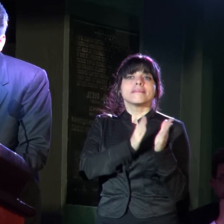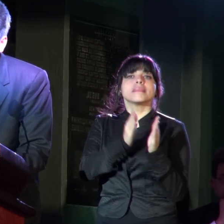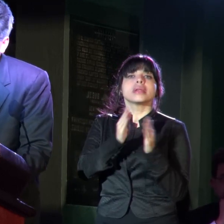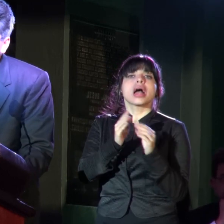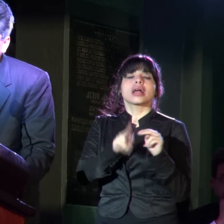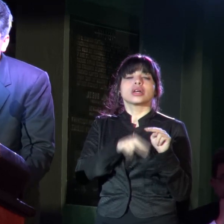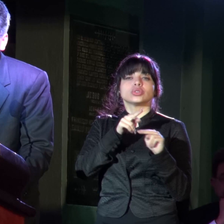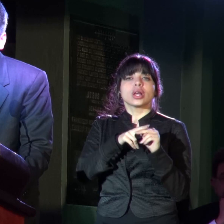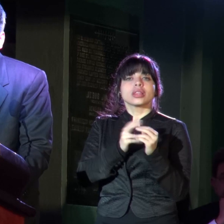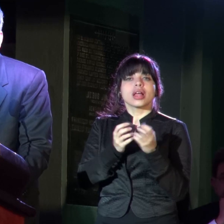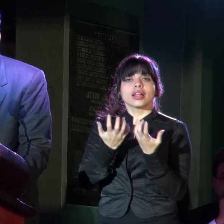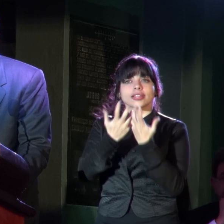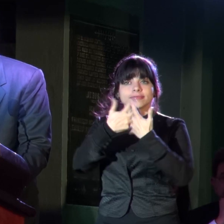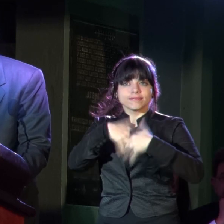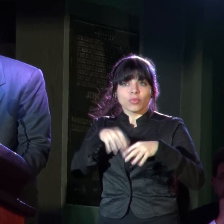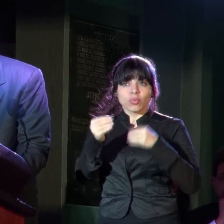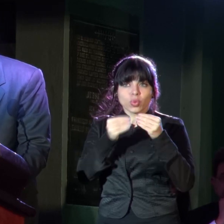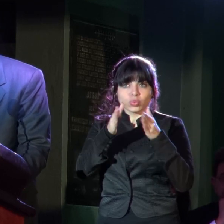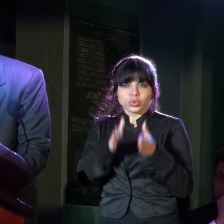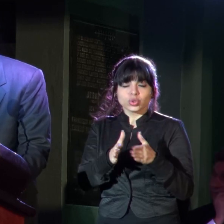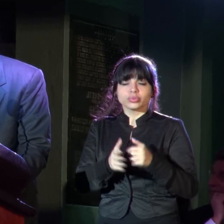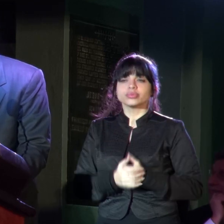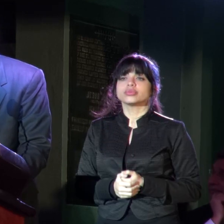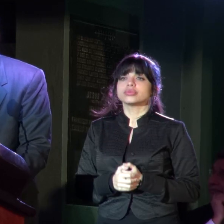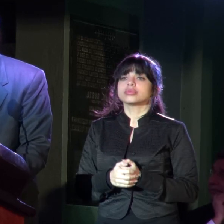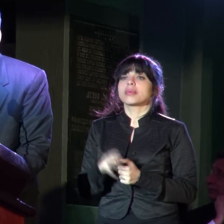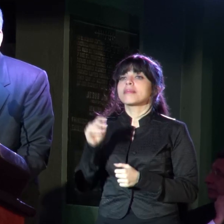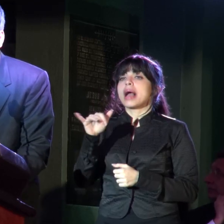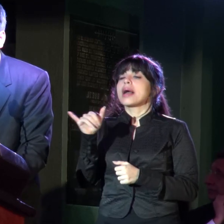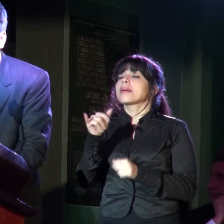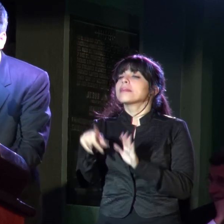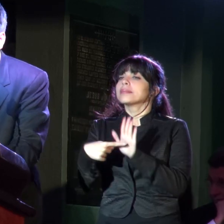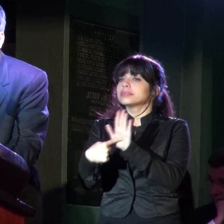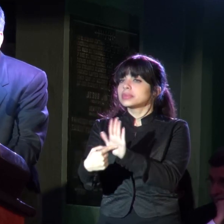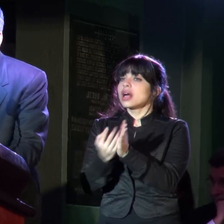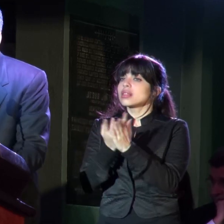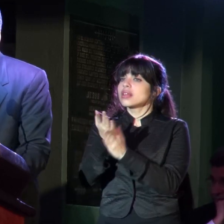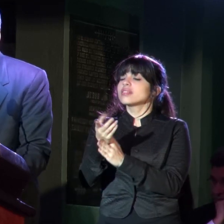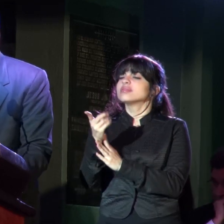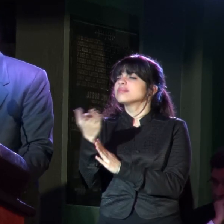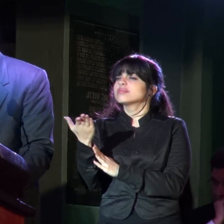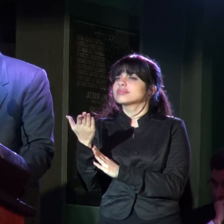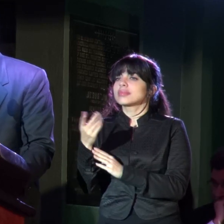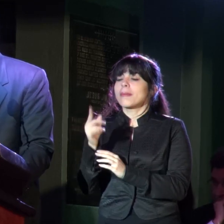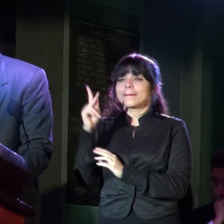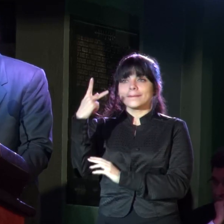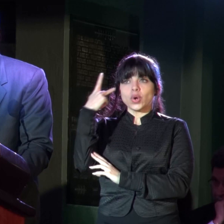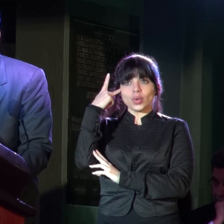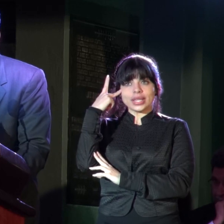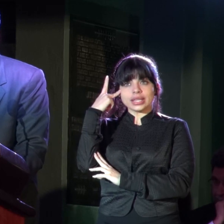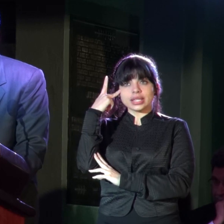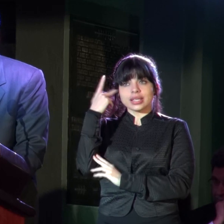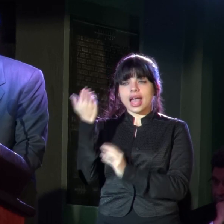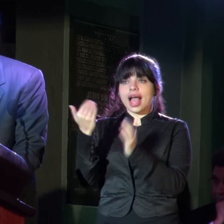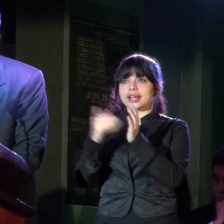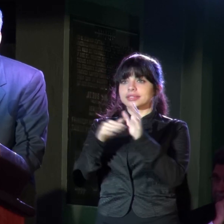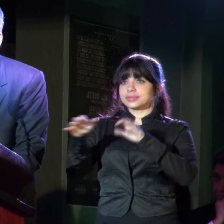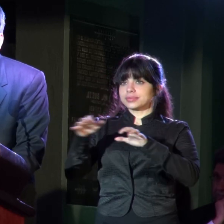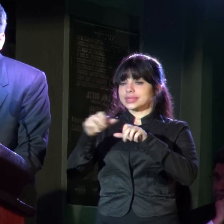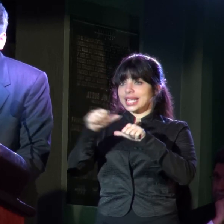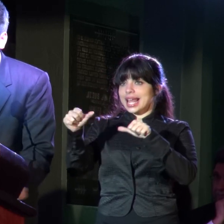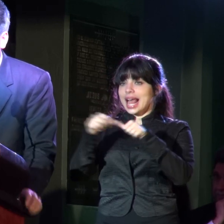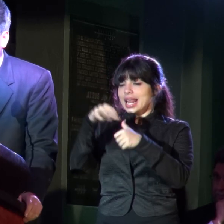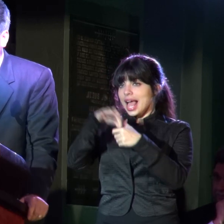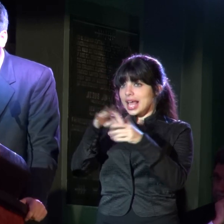Articulación Productiva. El MAC estará presente por medio de la política de reactivación del